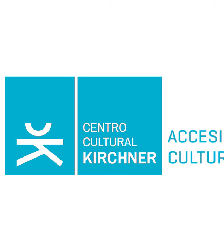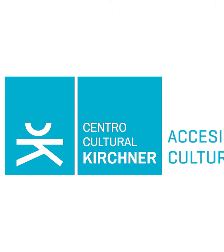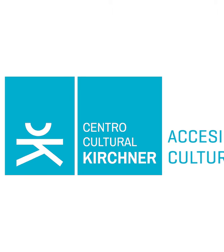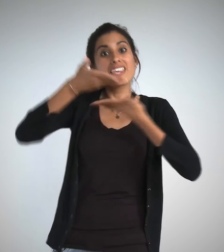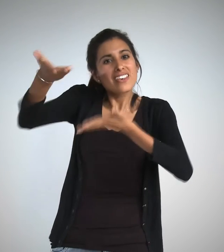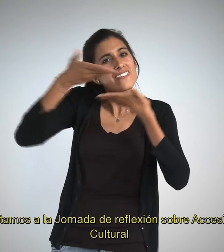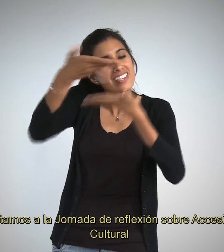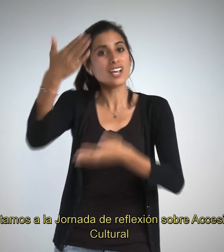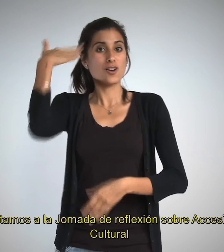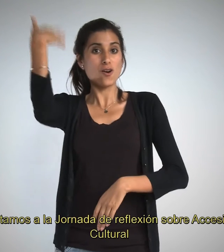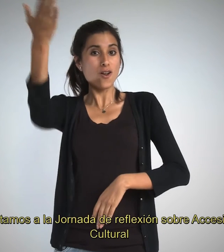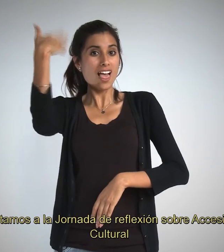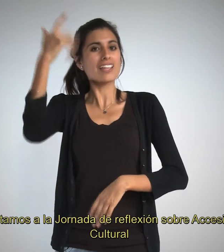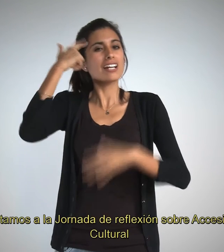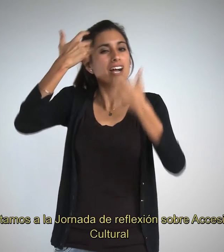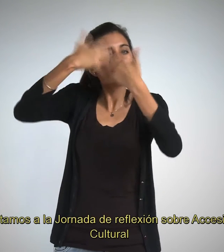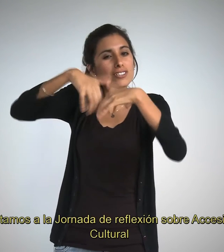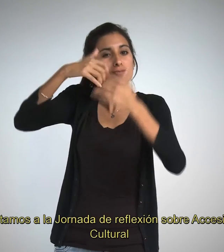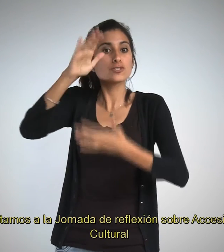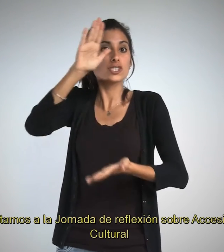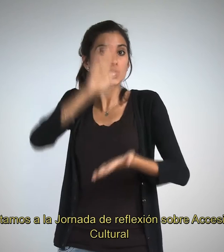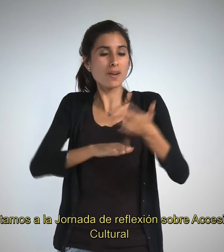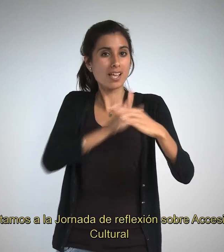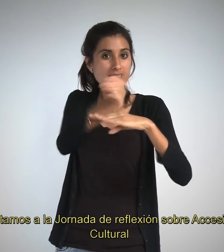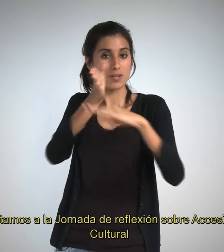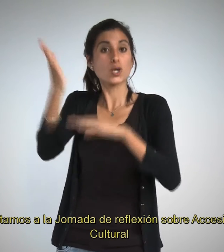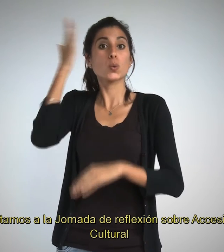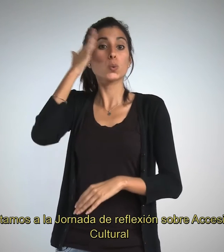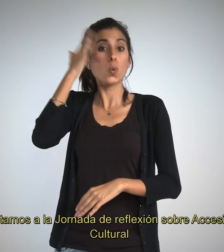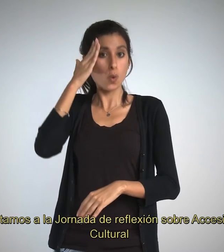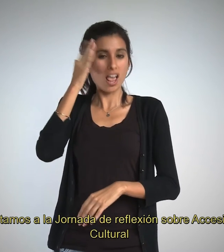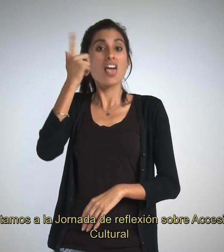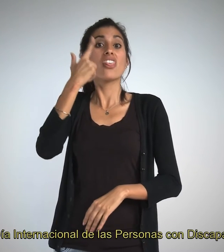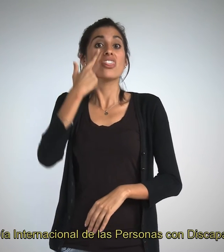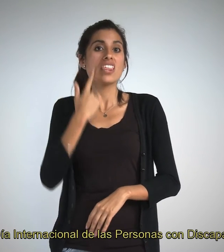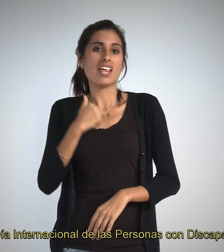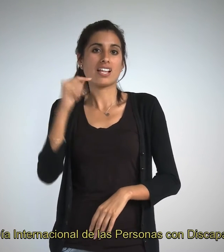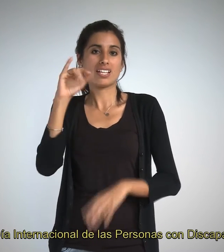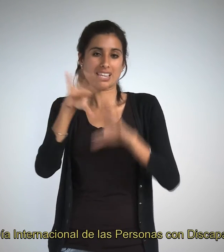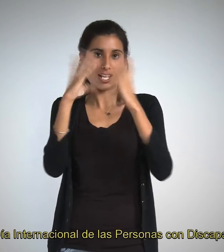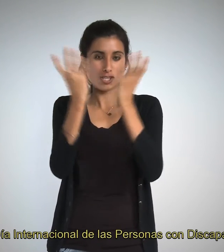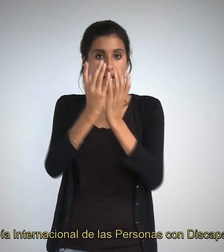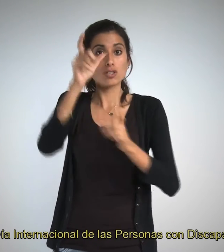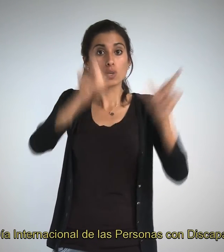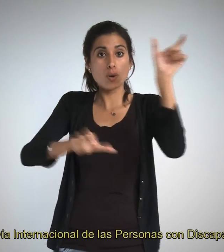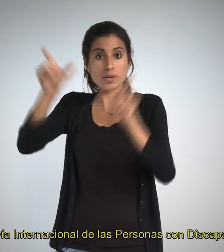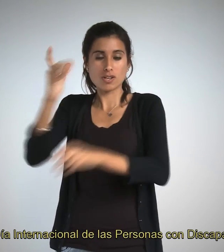Los invitamos a la jornada de reflexión sobre accesibilidad cultural en el Día Internacional de las Personas con